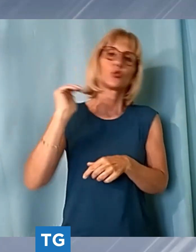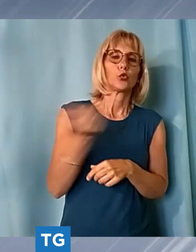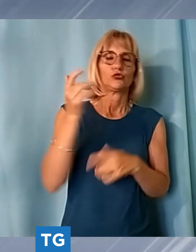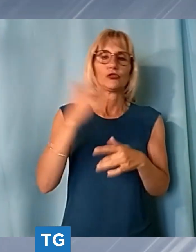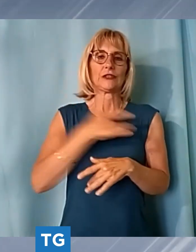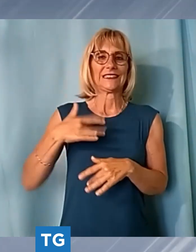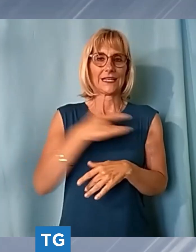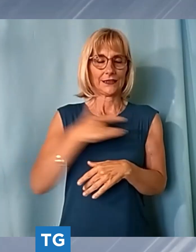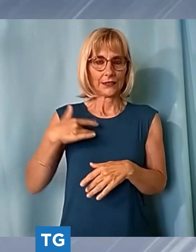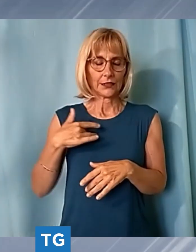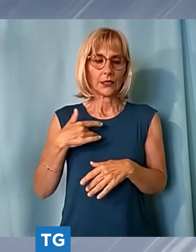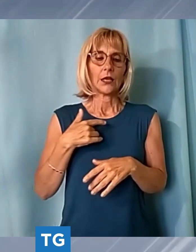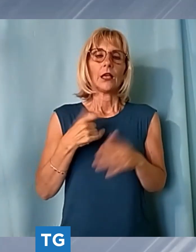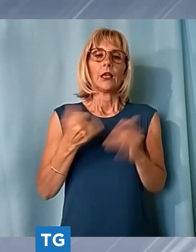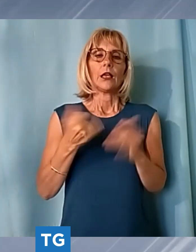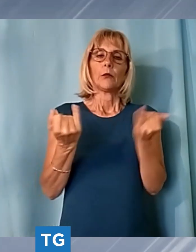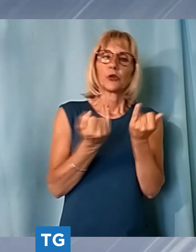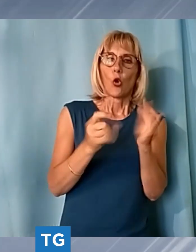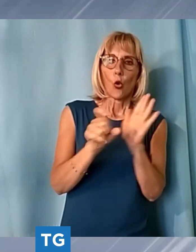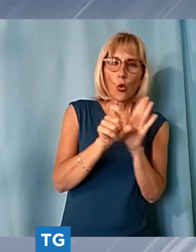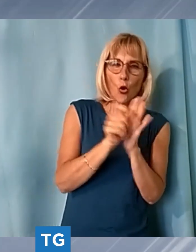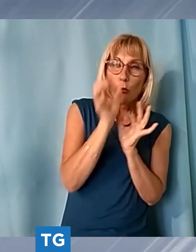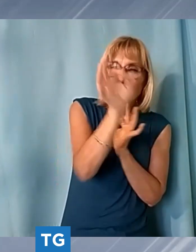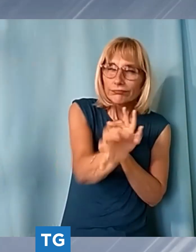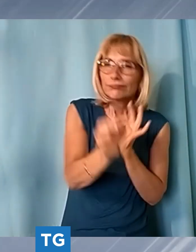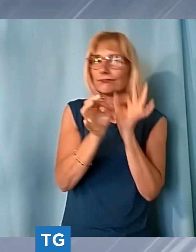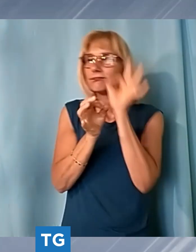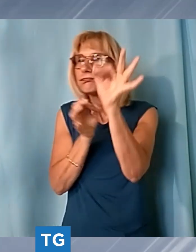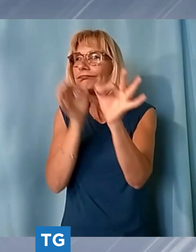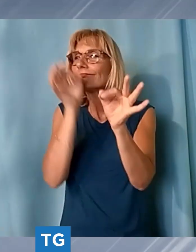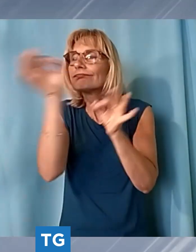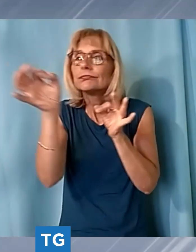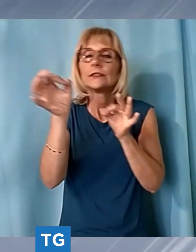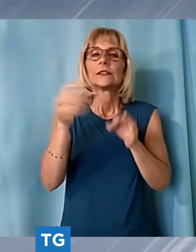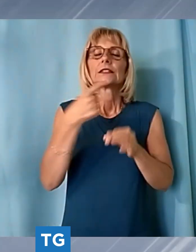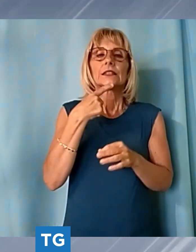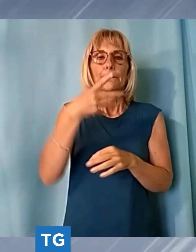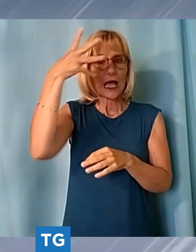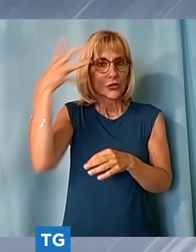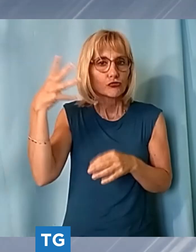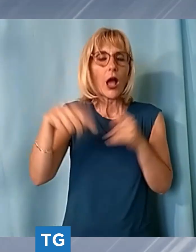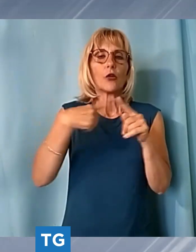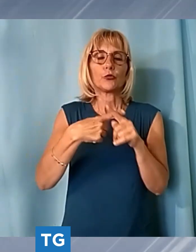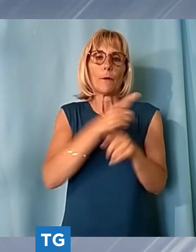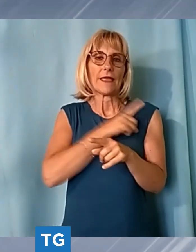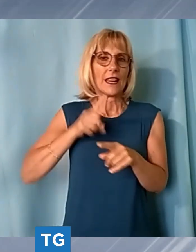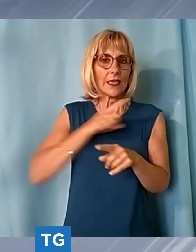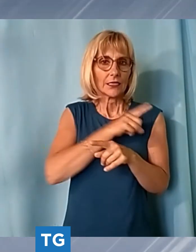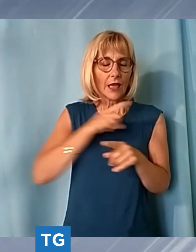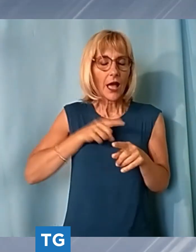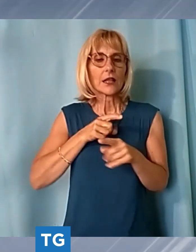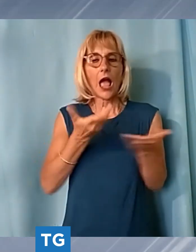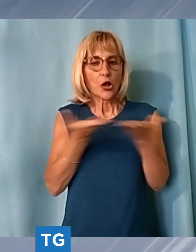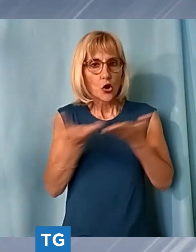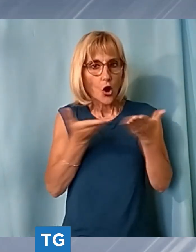piccolo comune a piccola frazione il maresciallo e i suoi militari accolgono ascoltano la loro capacità di